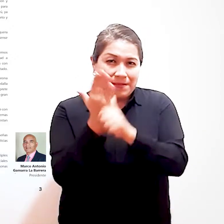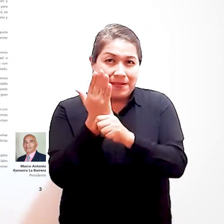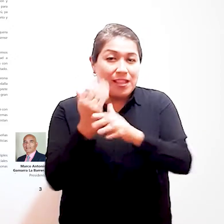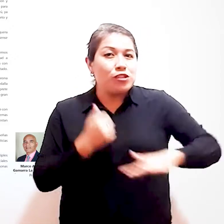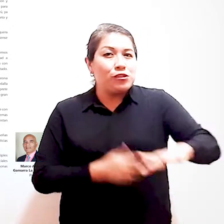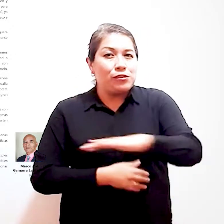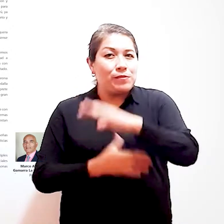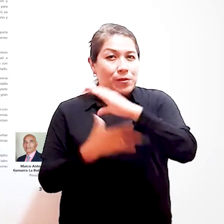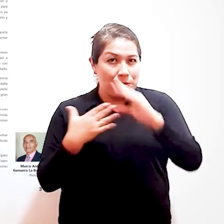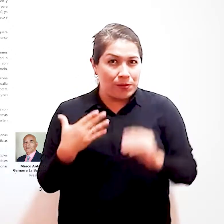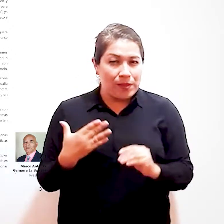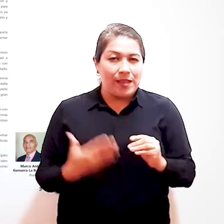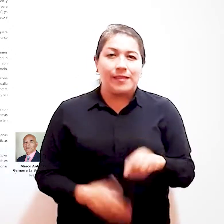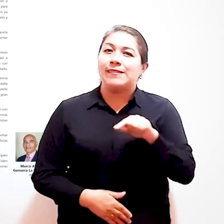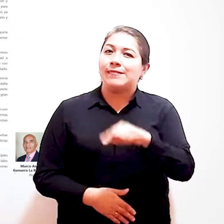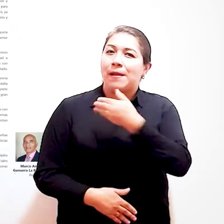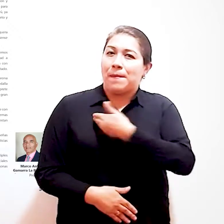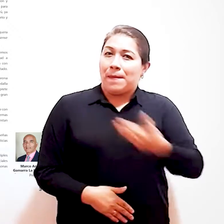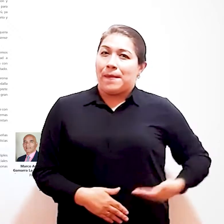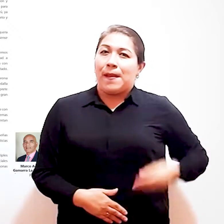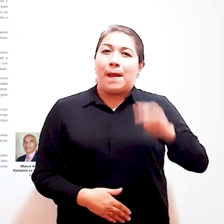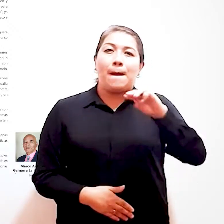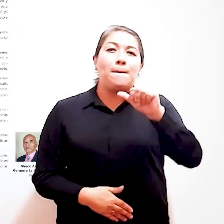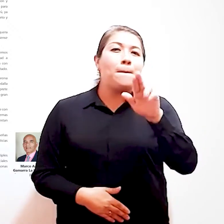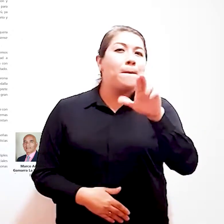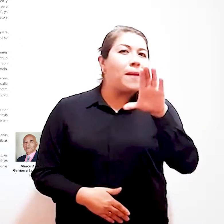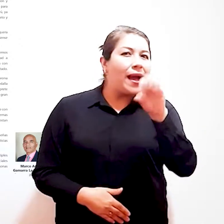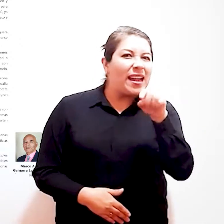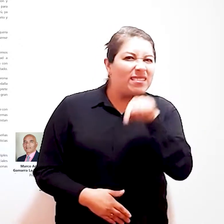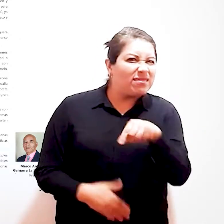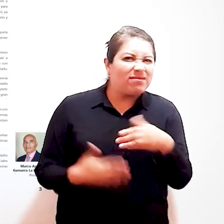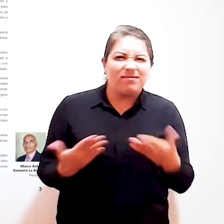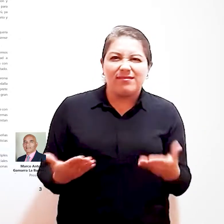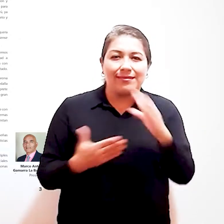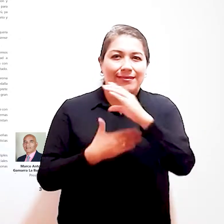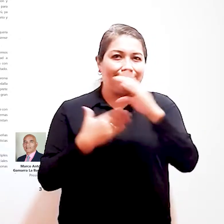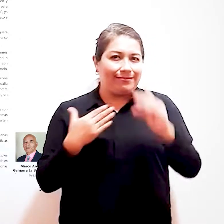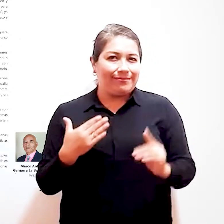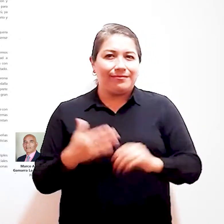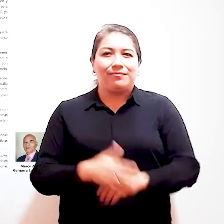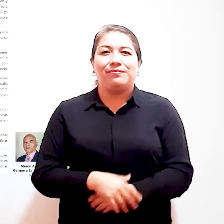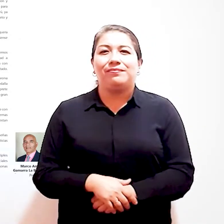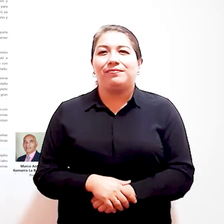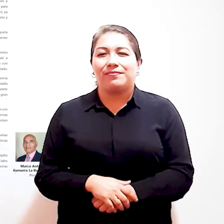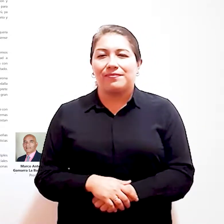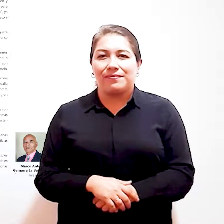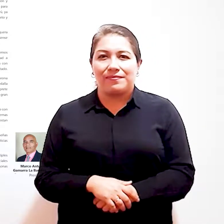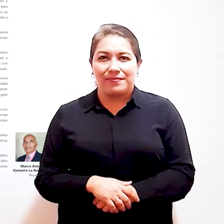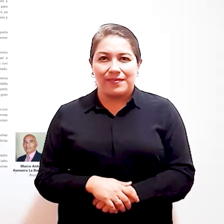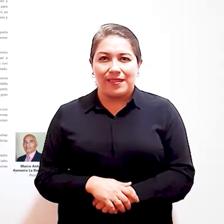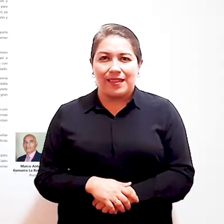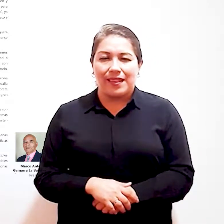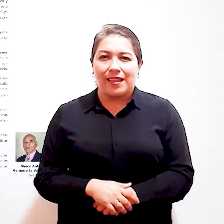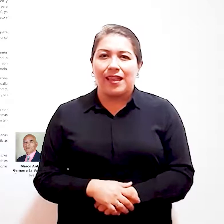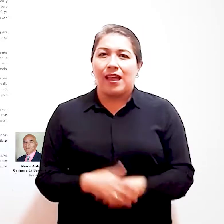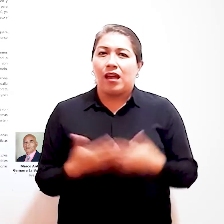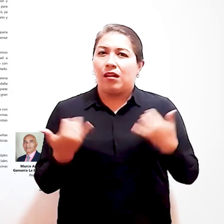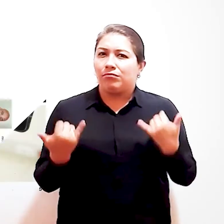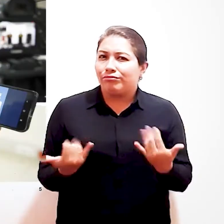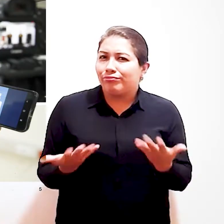nueva edición de la revista Somos Conadis. Marco Antonio Gamarra Lavarrera, presidente del Conadis.